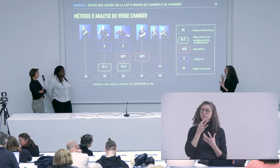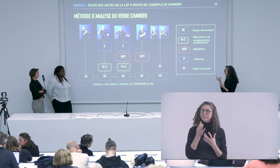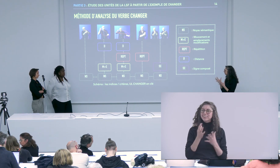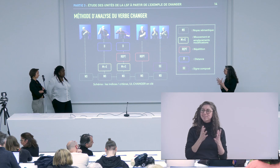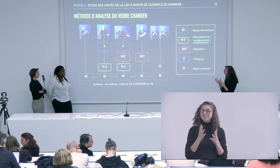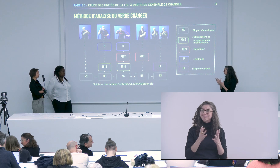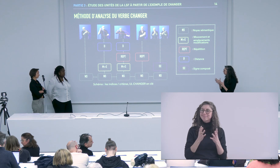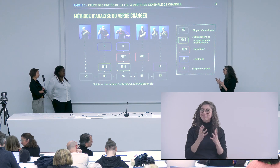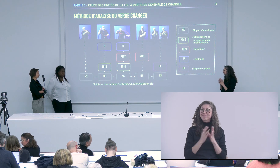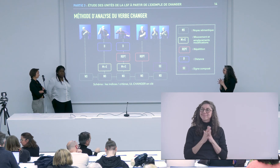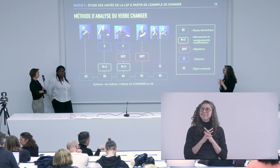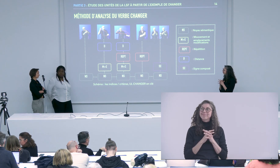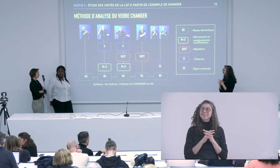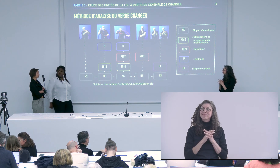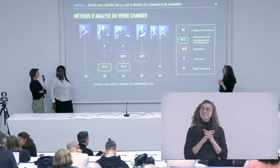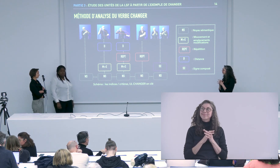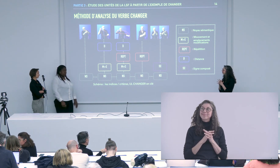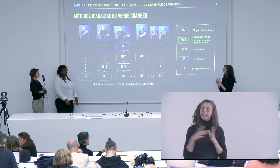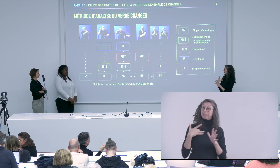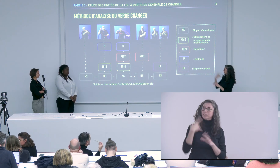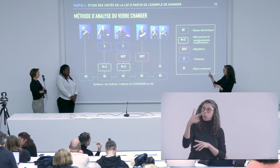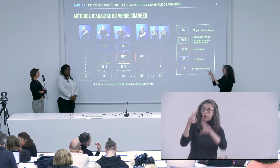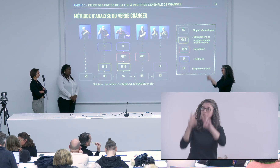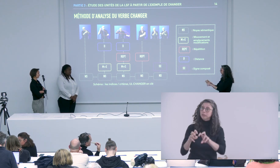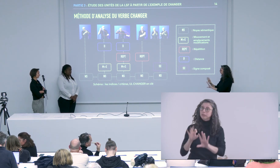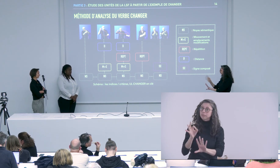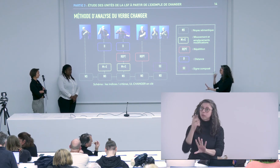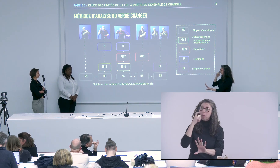je sais pas est-ce que vous voyez ce que je veux dire ou pas vraiment